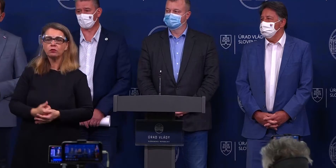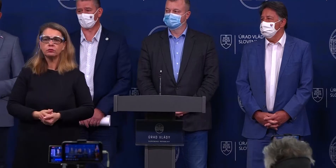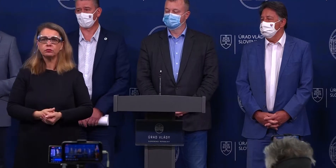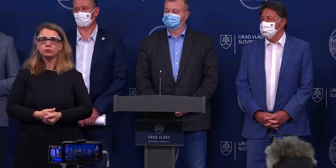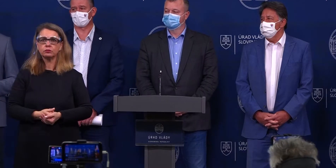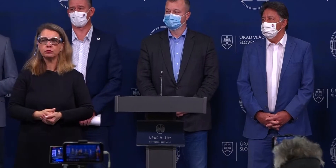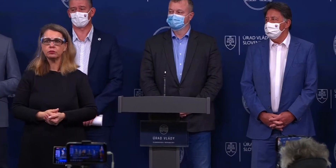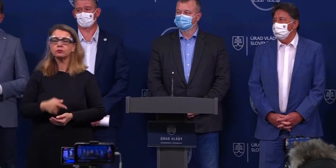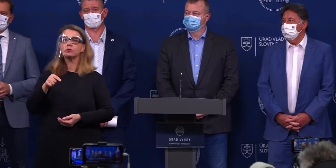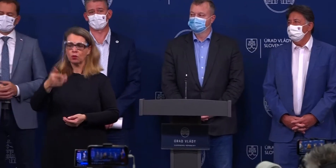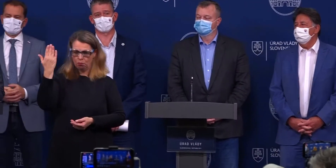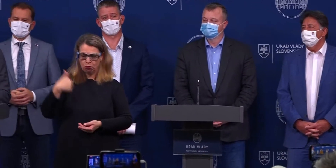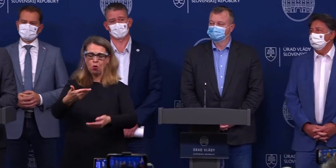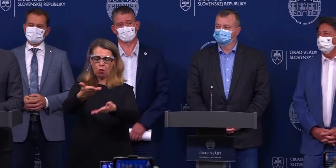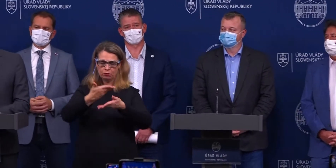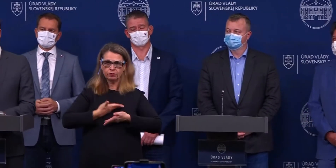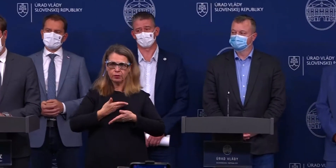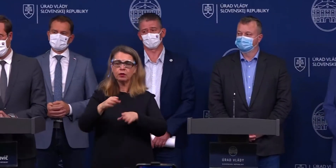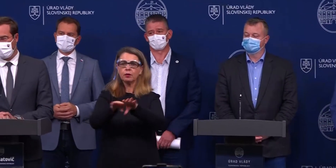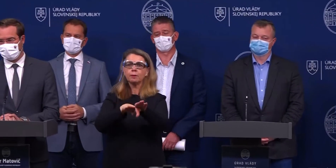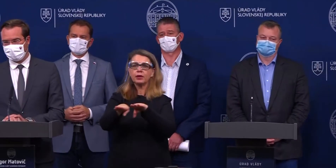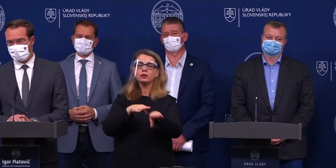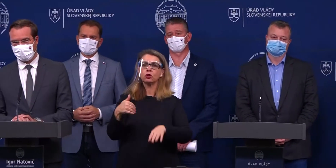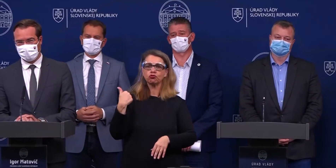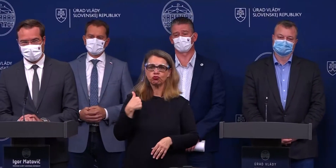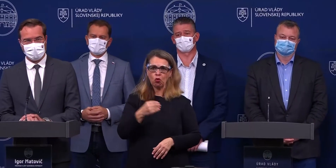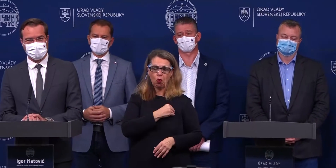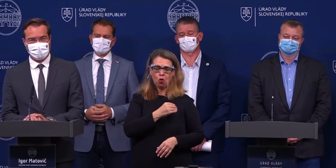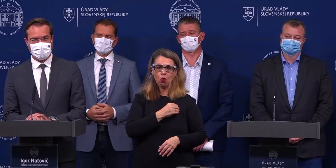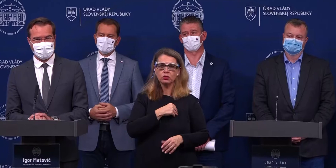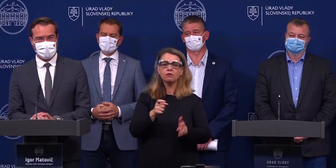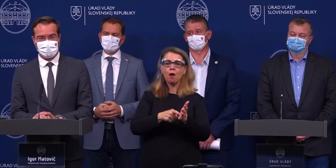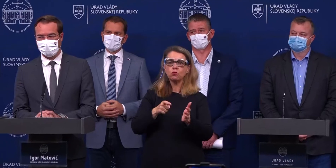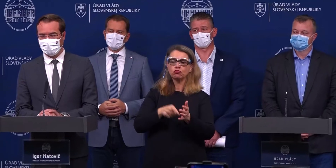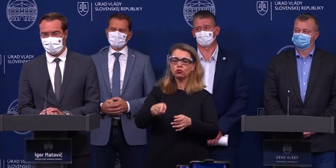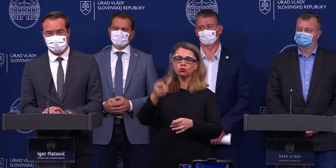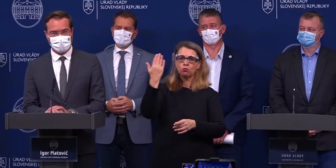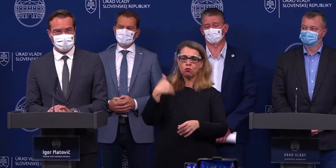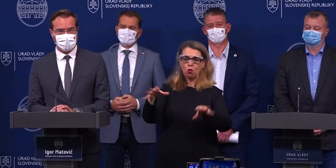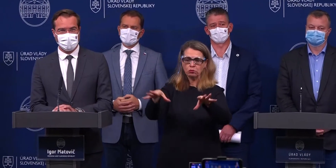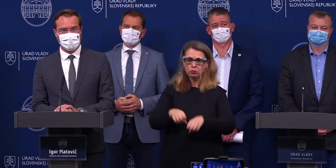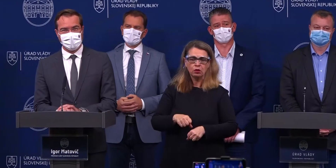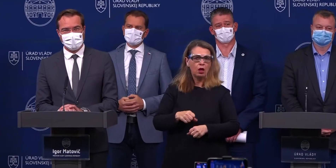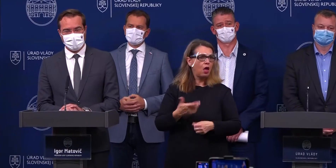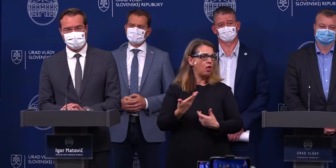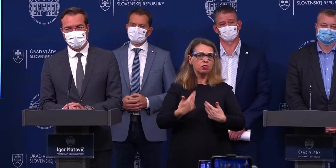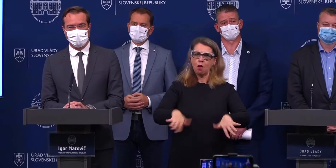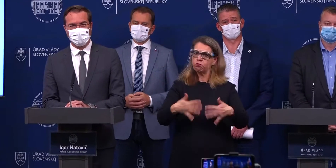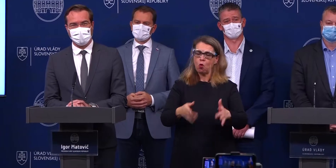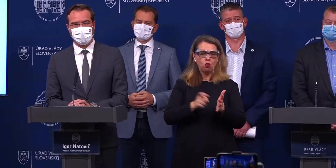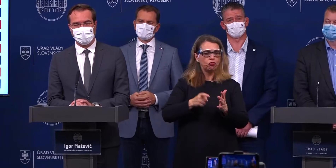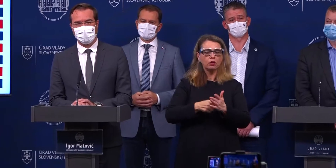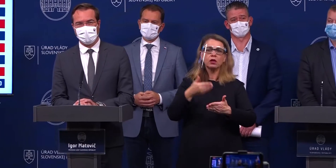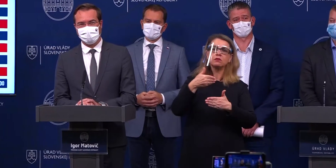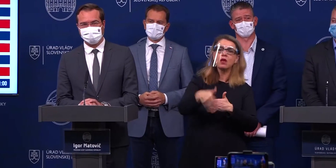Tuto požiadavku sme dostali od ministerstva školstva. Táto bola schválená a nepožadovali ďalšie